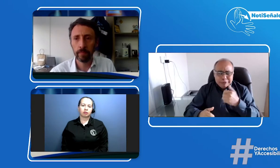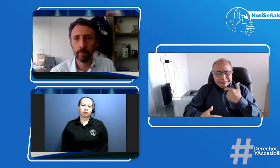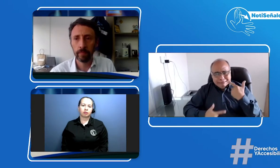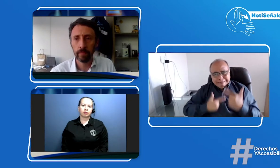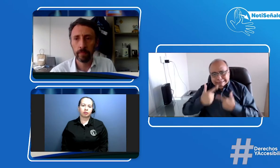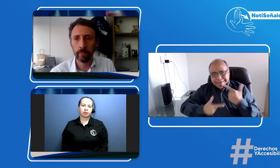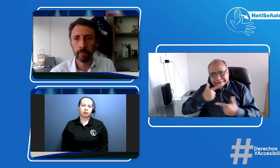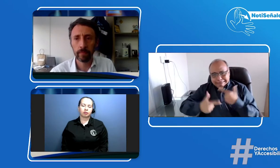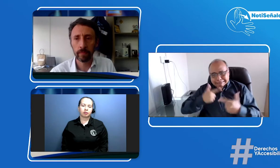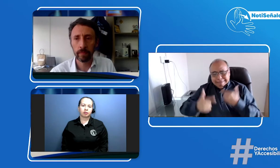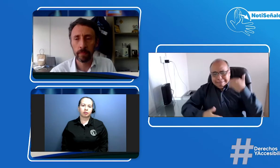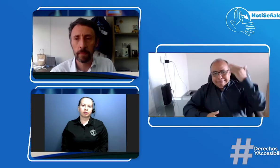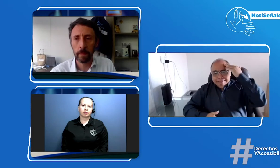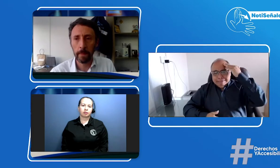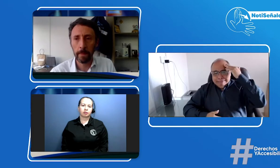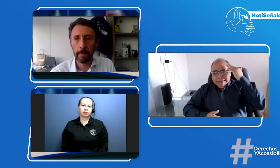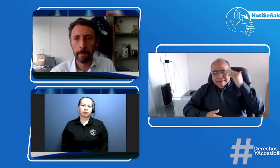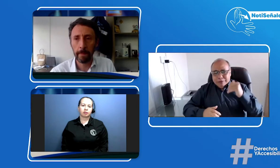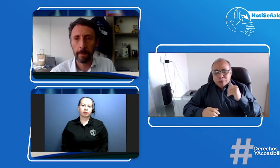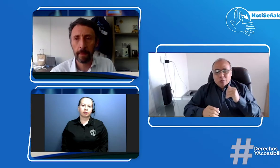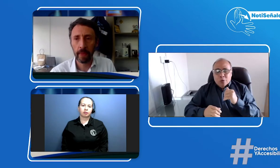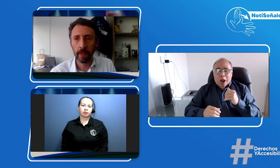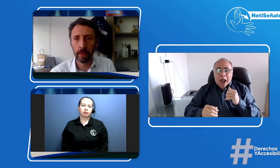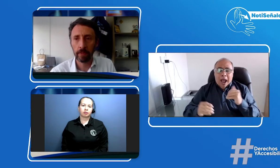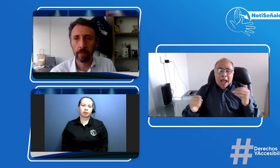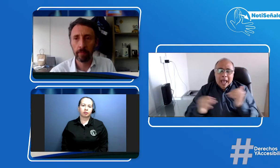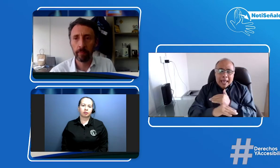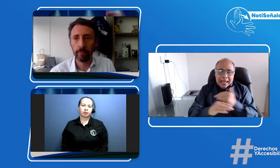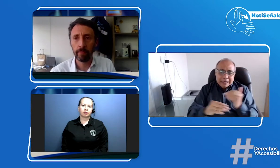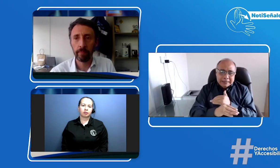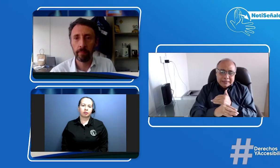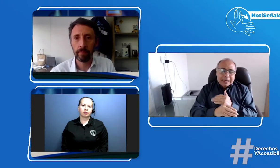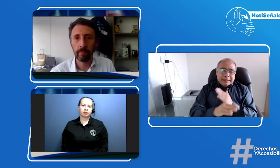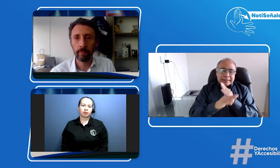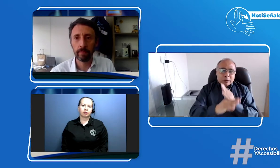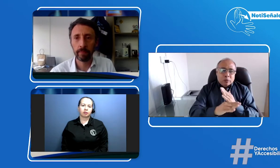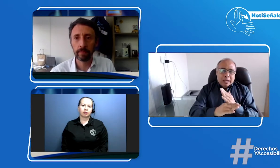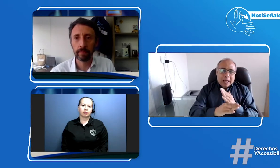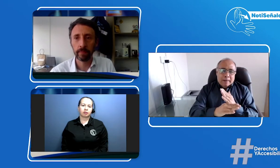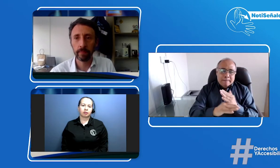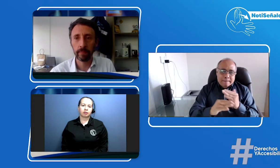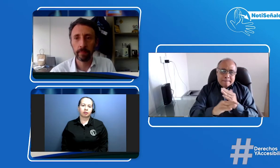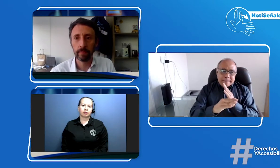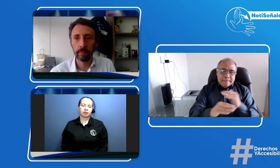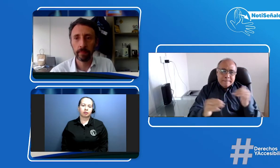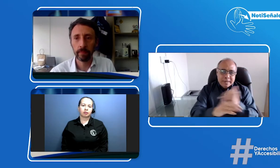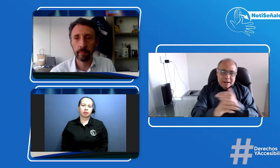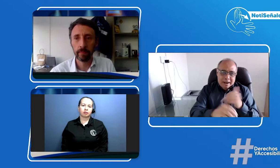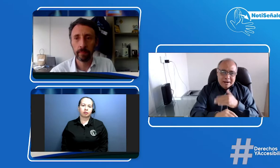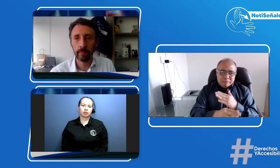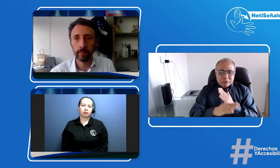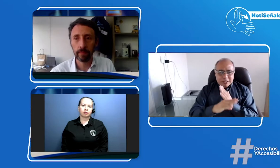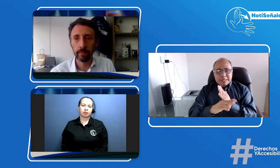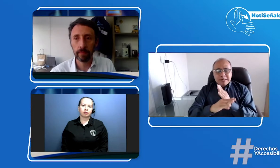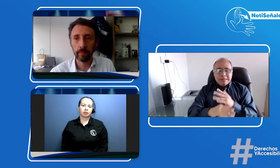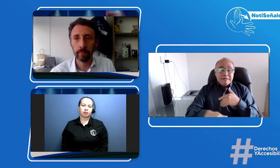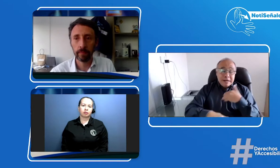Luis Felipe, muchas gracias por acompañarnos. Yo sé que usted mantiene súper ocupado en su trabajo allí en la